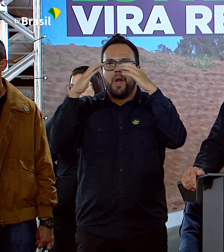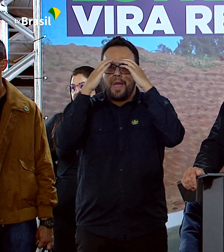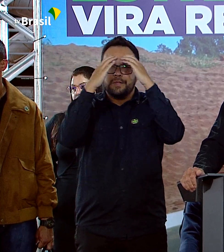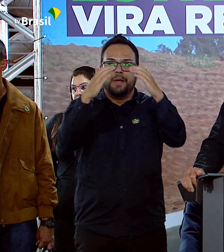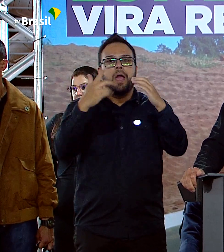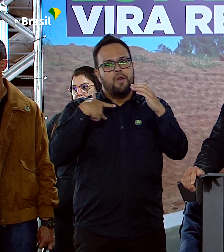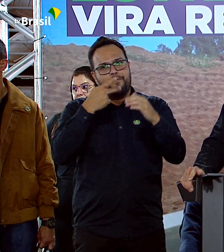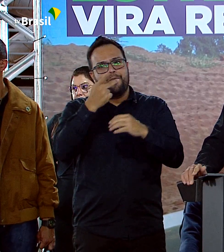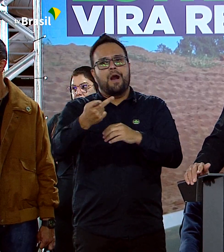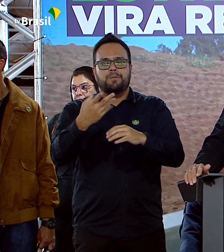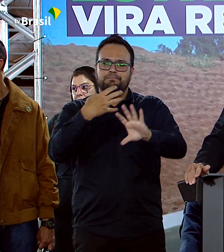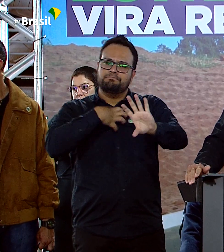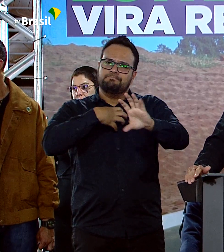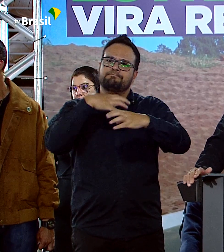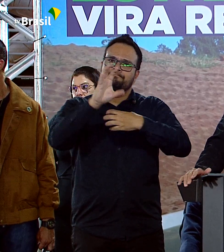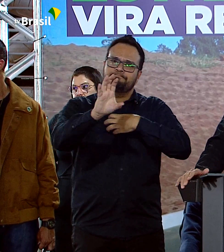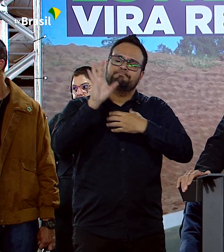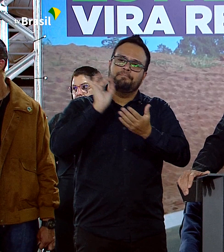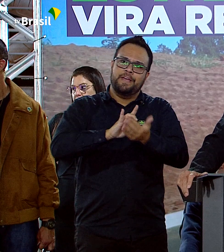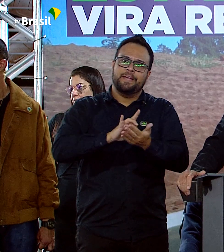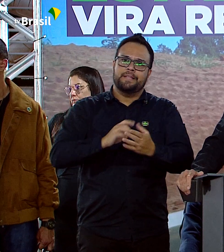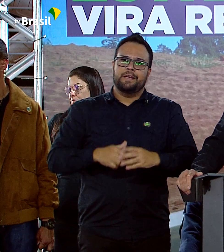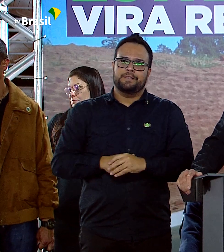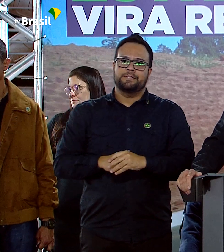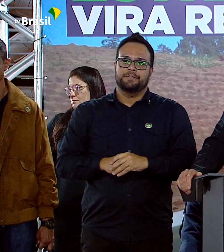recíproca é verdadeira.